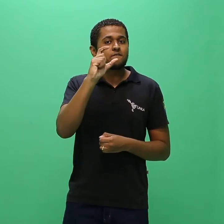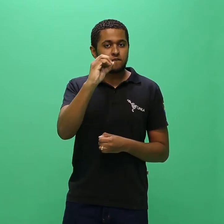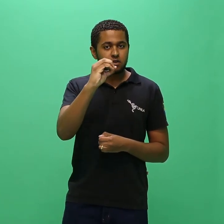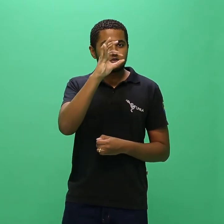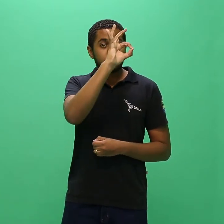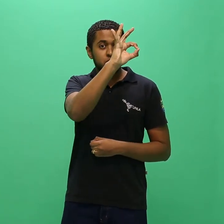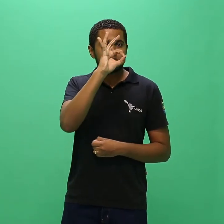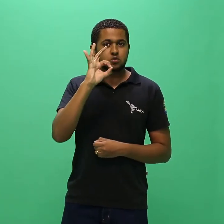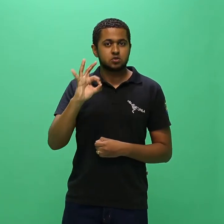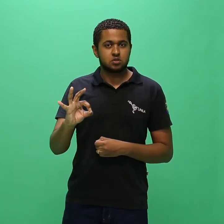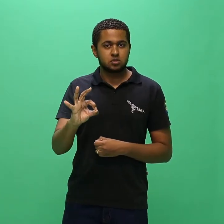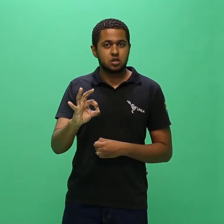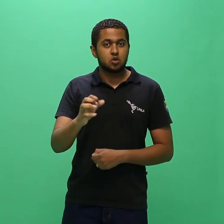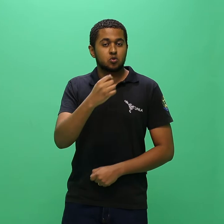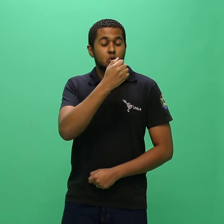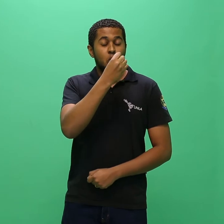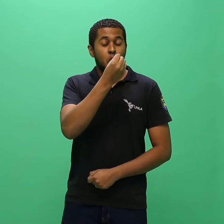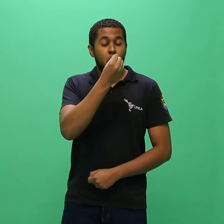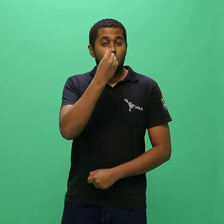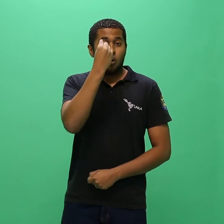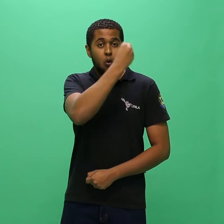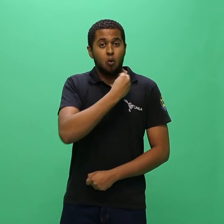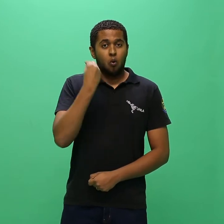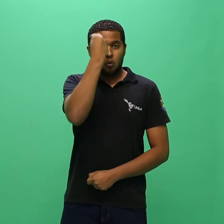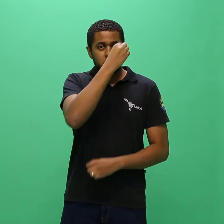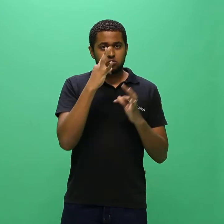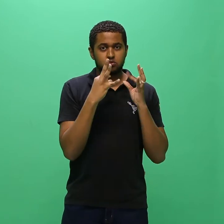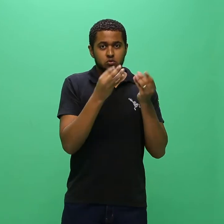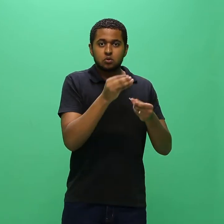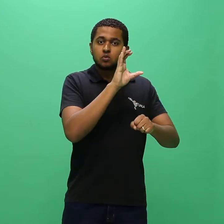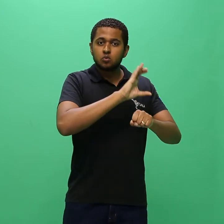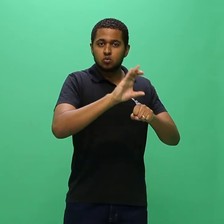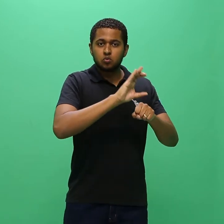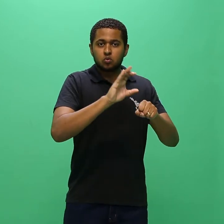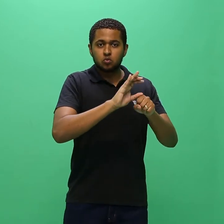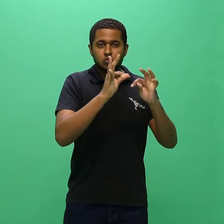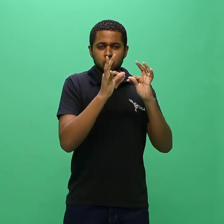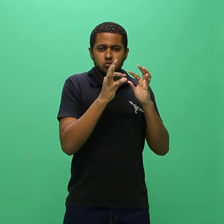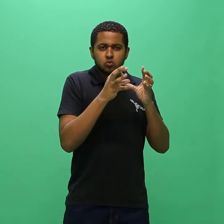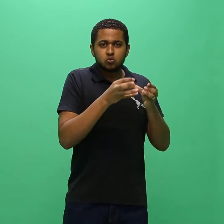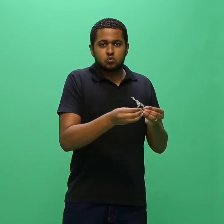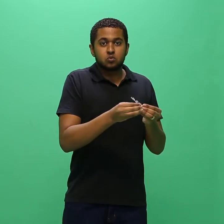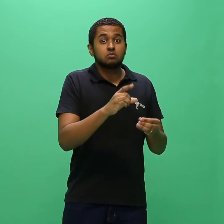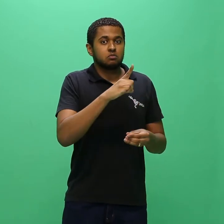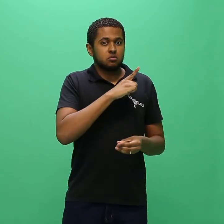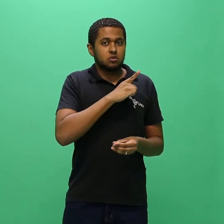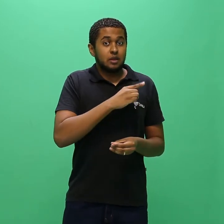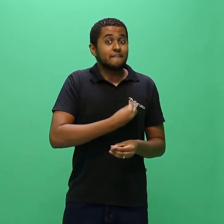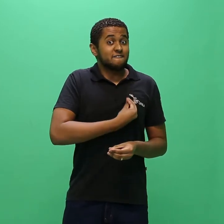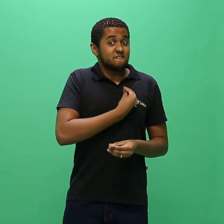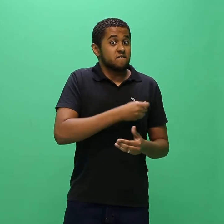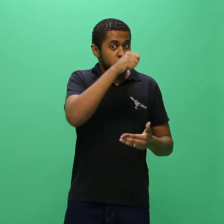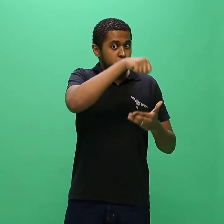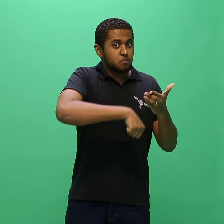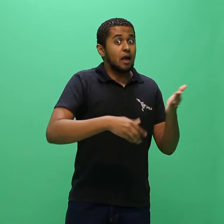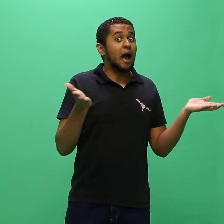total do curso em que possui registro acadêmico. 3. O cálculo do percentual